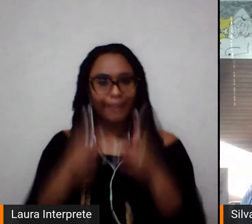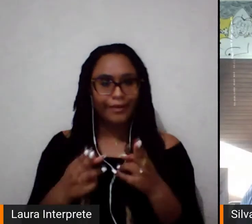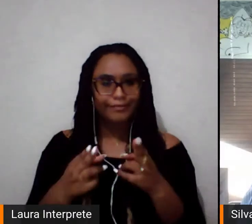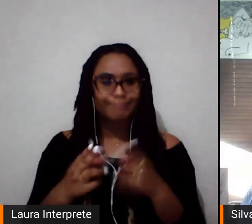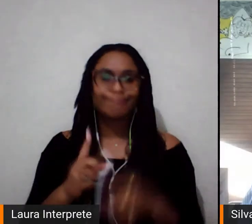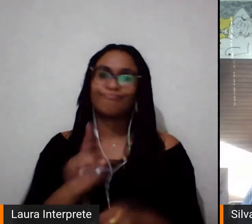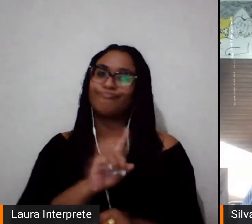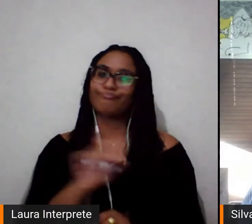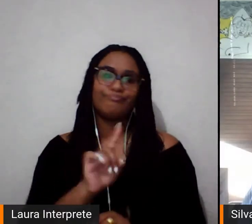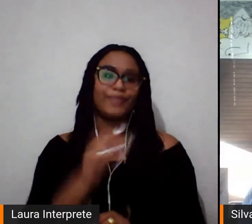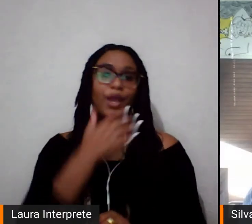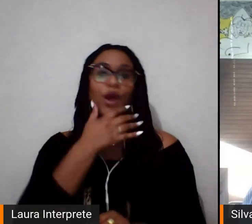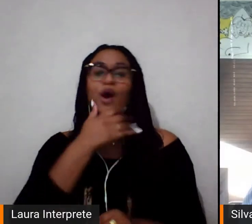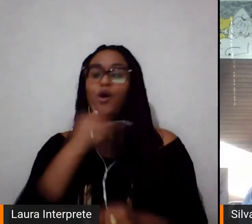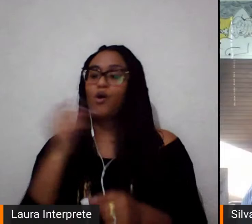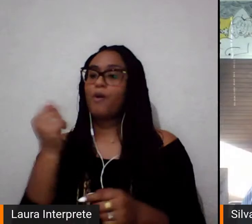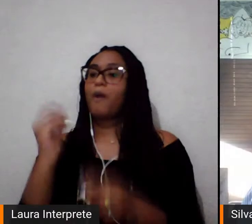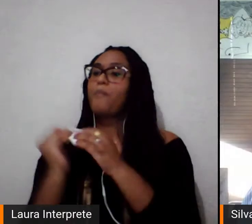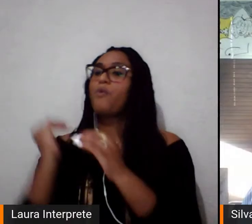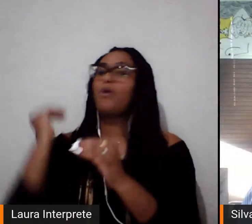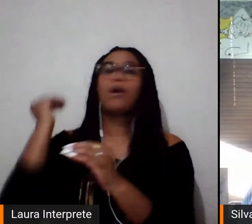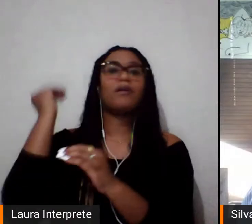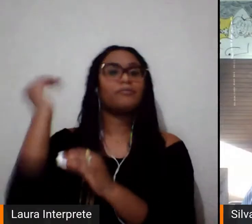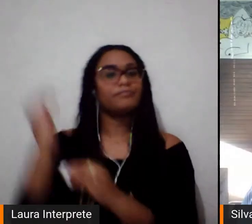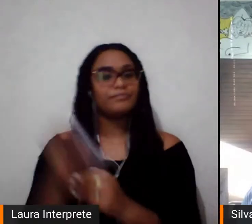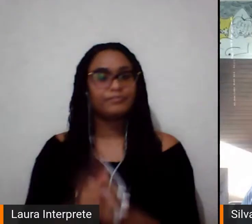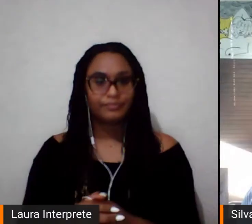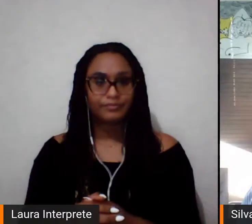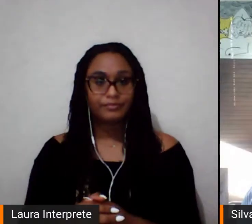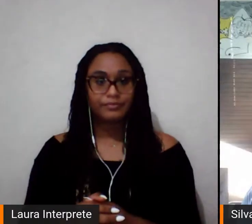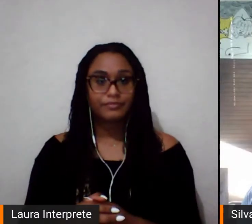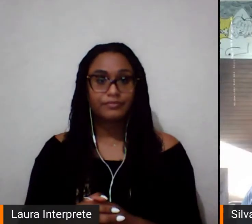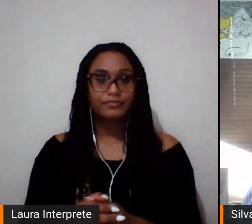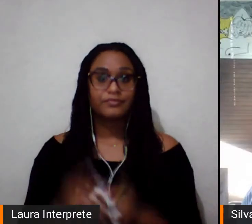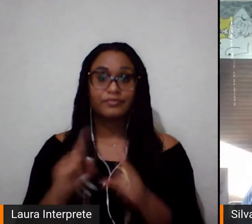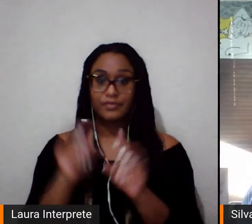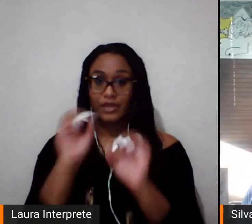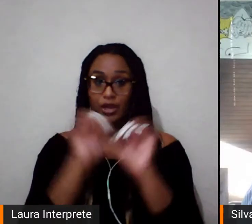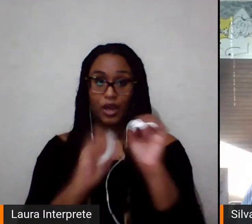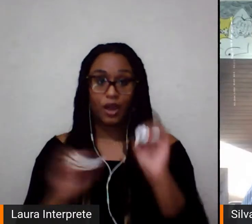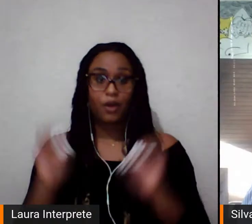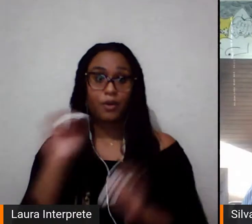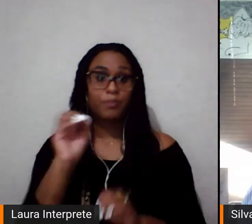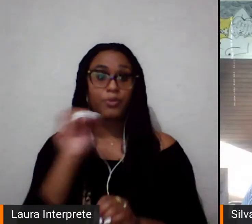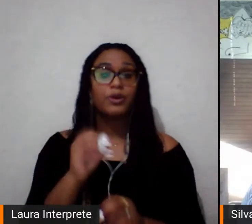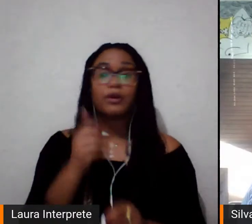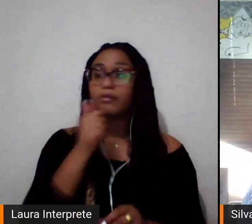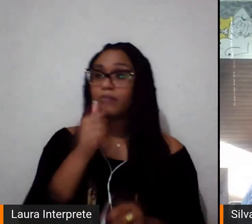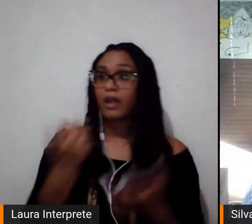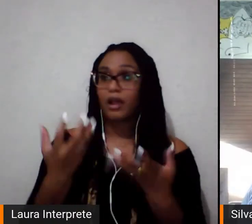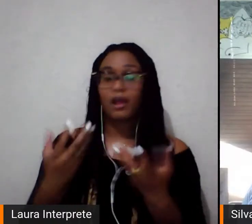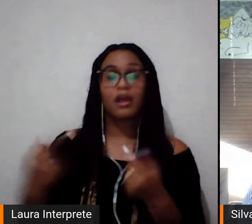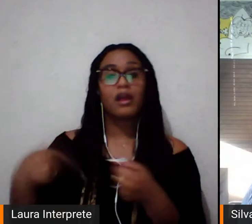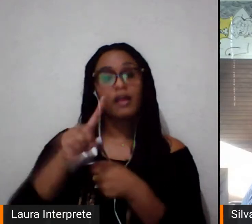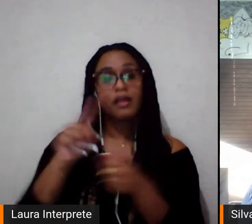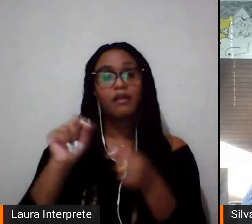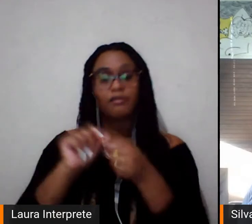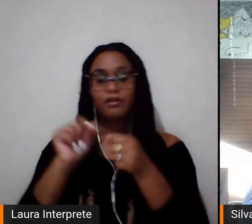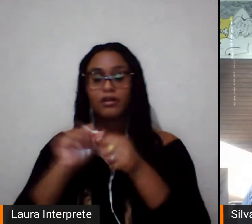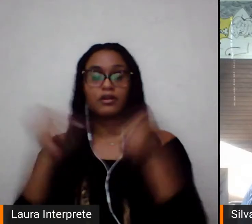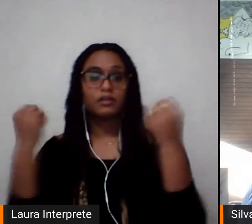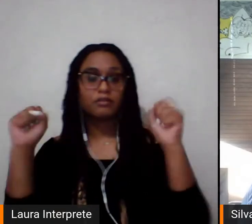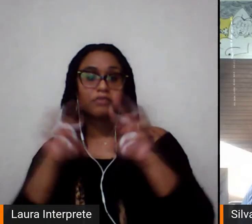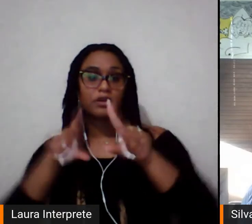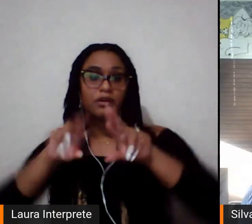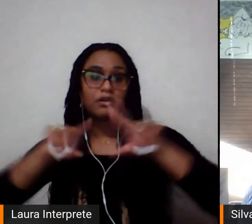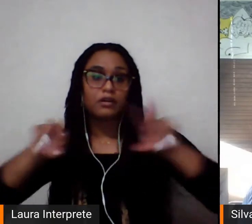a oportunidade de praticar esporte, ela é diversificada, as mulheres têm muito menos oportunidade de participar,